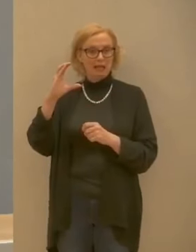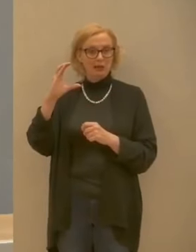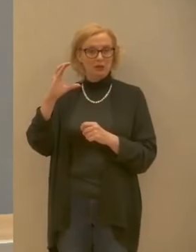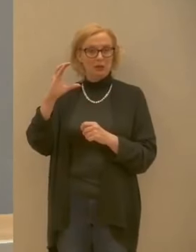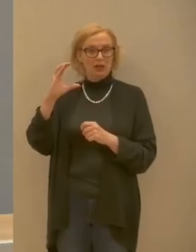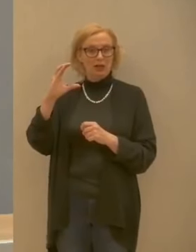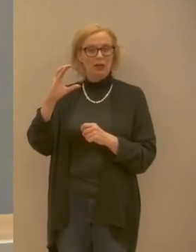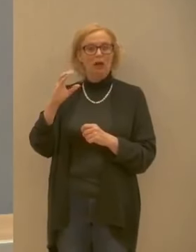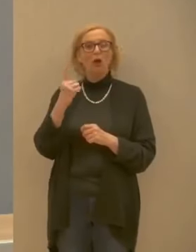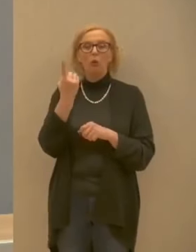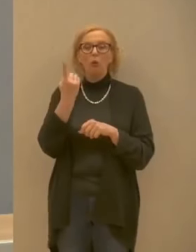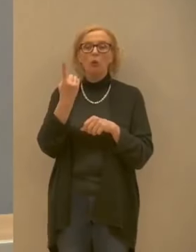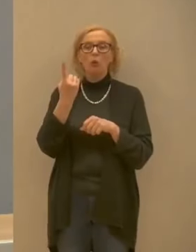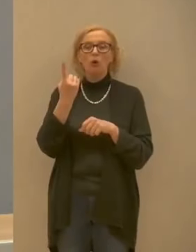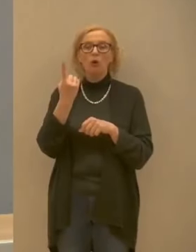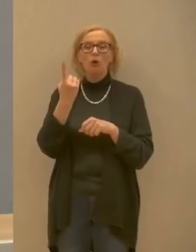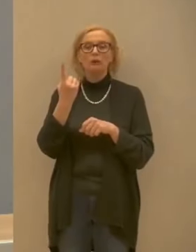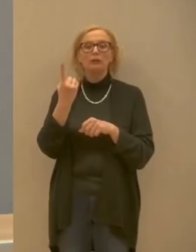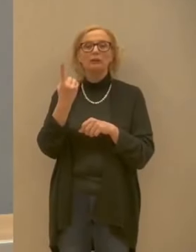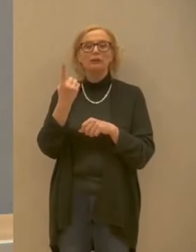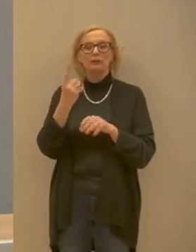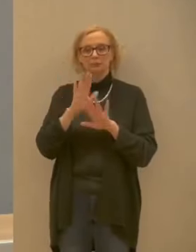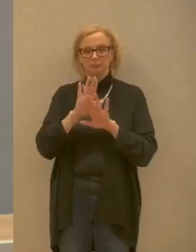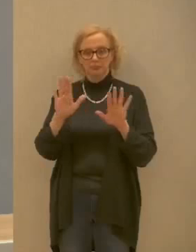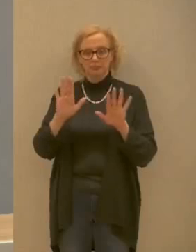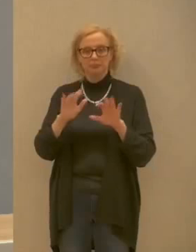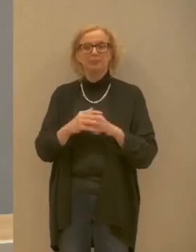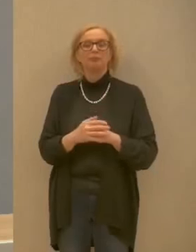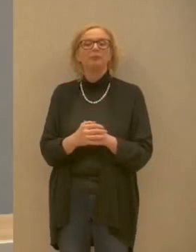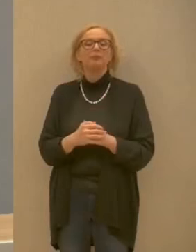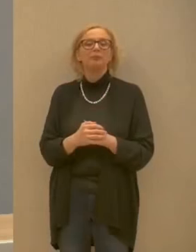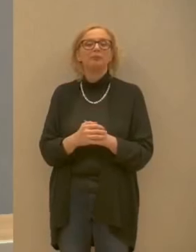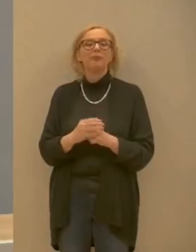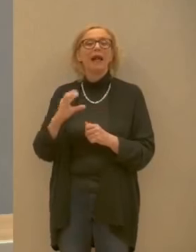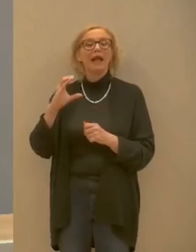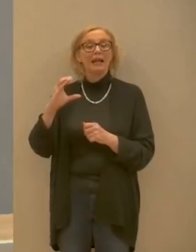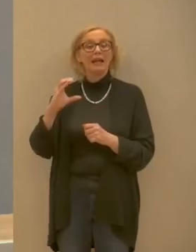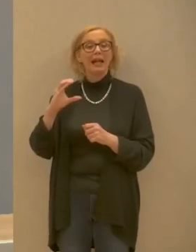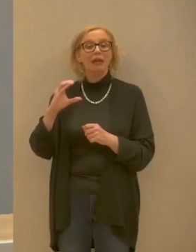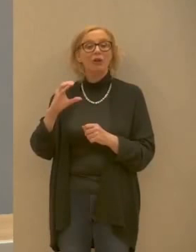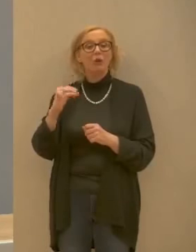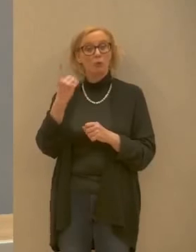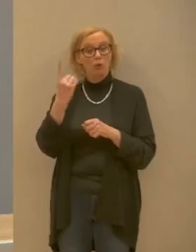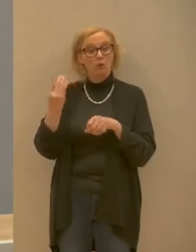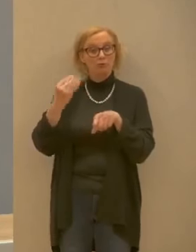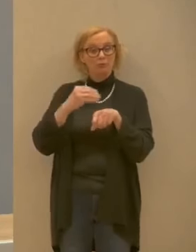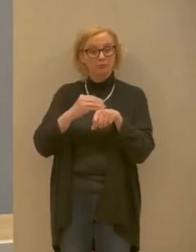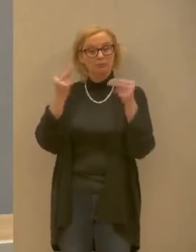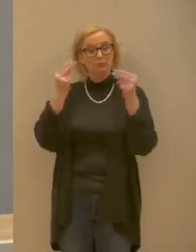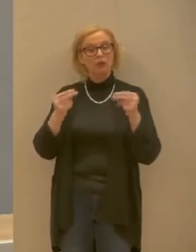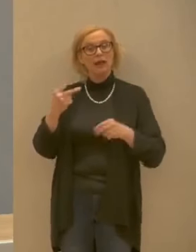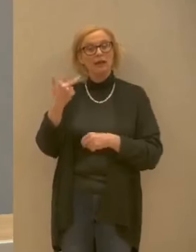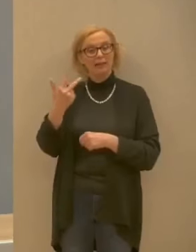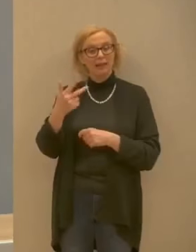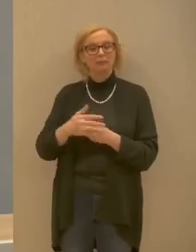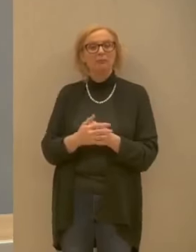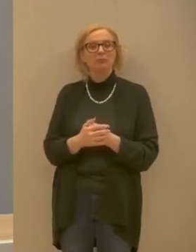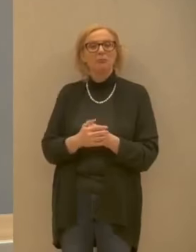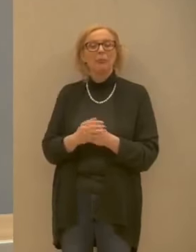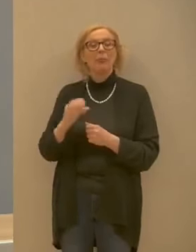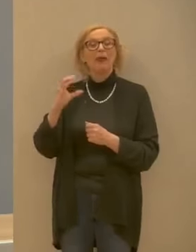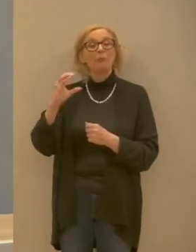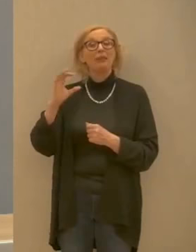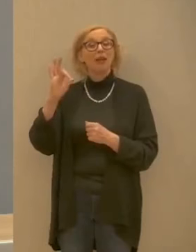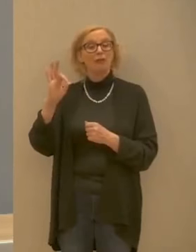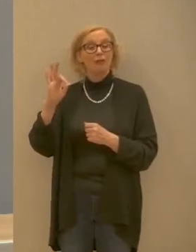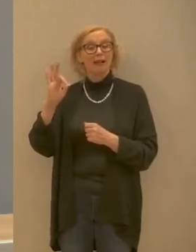1 e siamo fermi a 1 Cagliano un caso in più per un totale di 3 Campitello